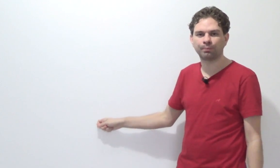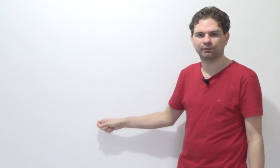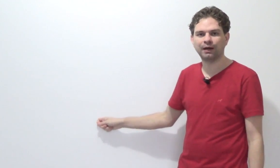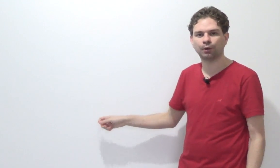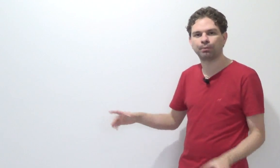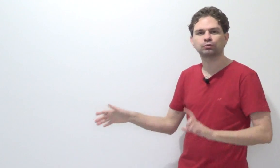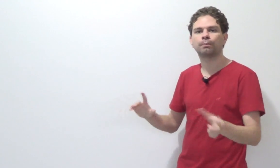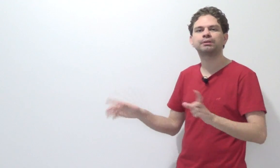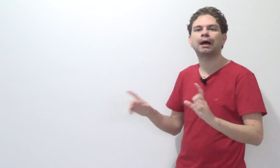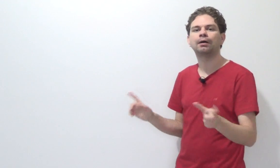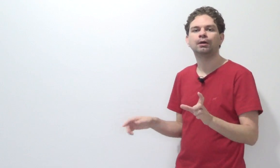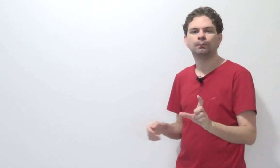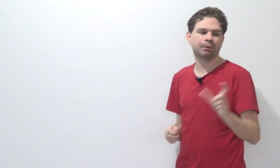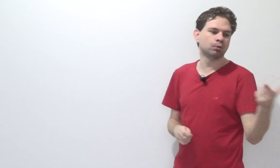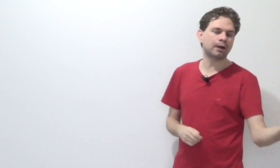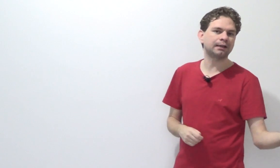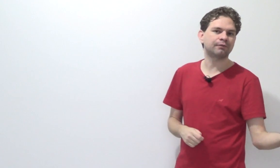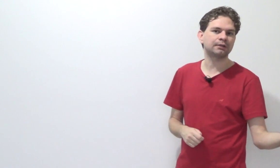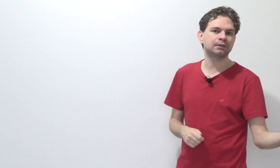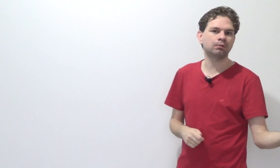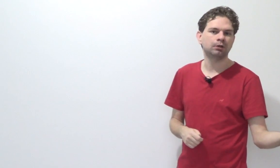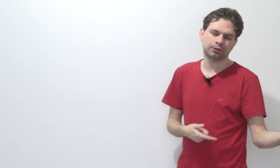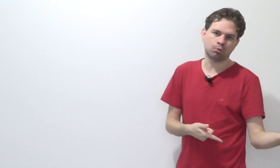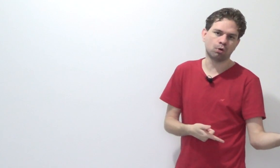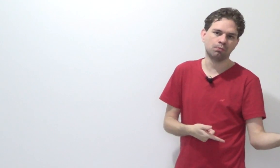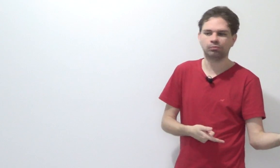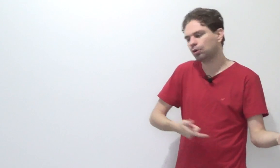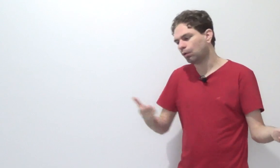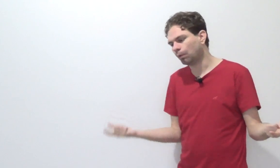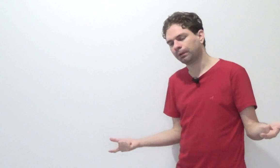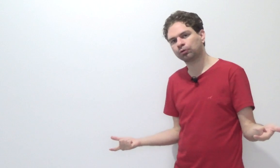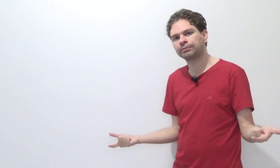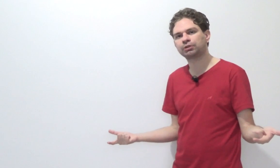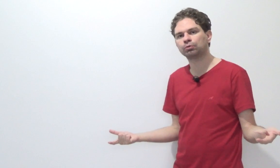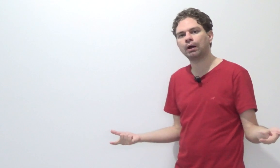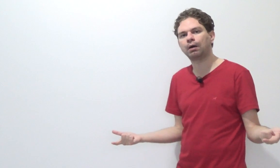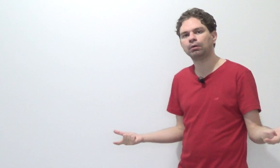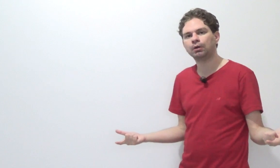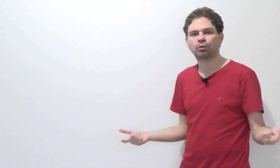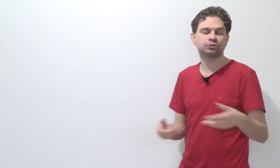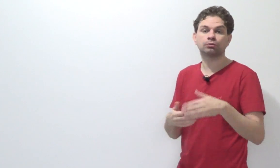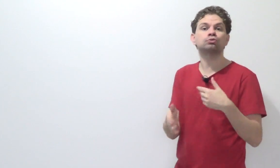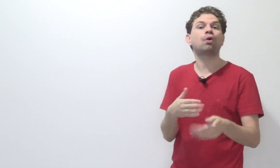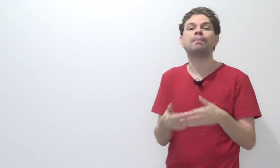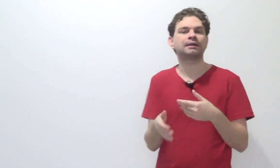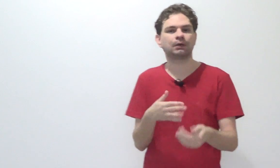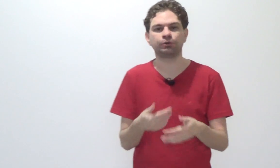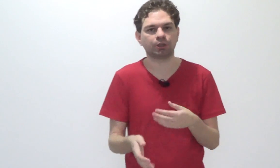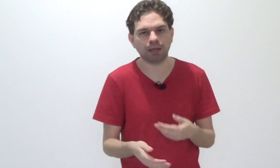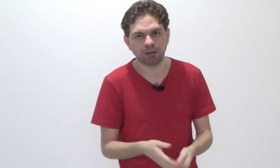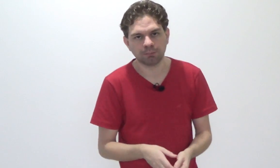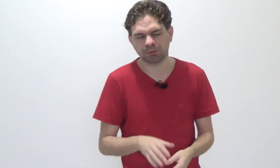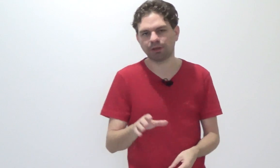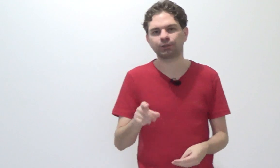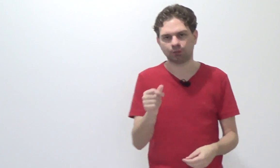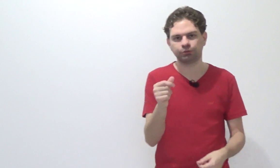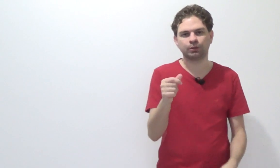privada, eu posso optar pelo lugar da infração, que é o comum, ou pelo domicílio do réu. Como se eu não soubesse aonde que é. por uma questão de